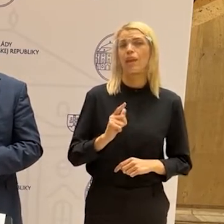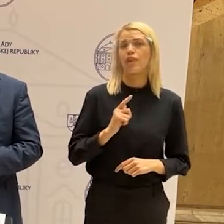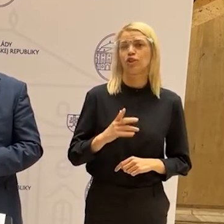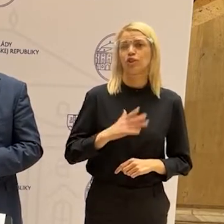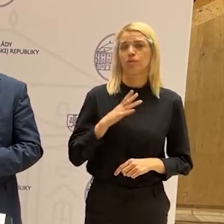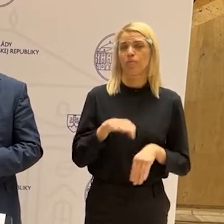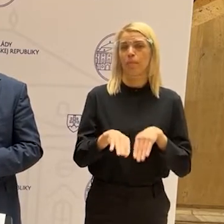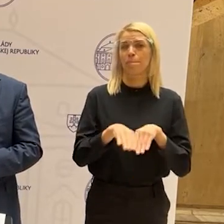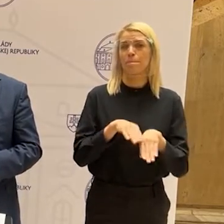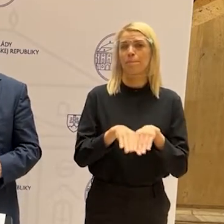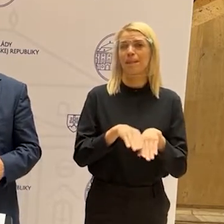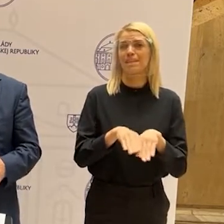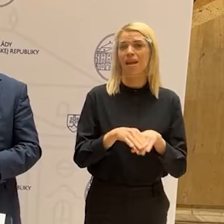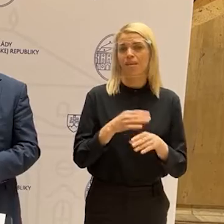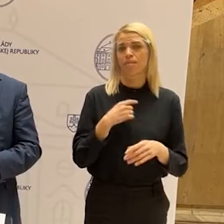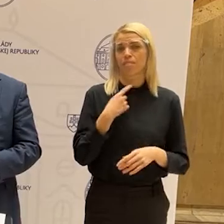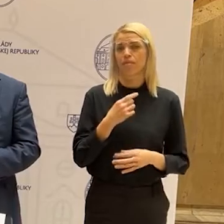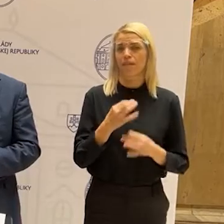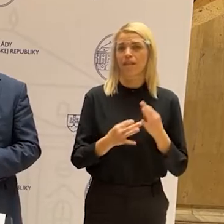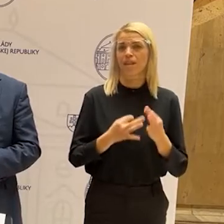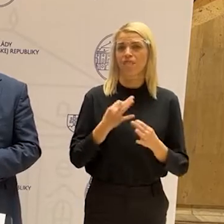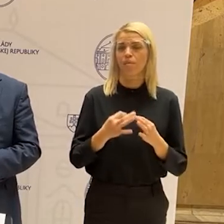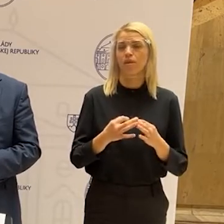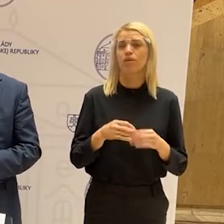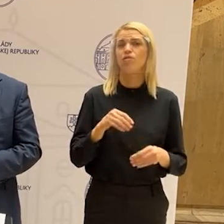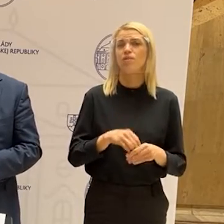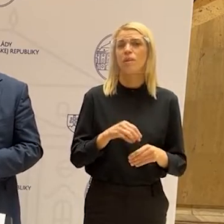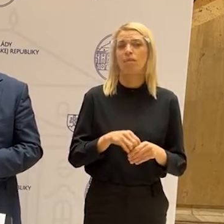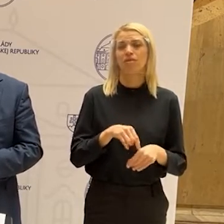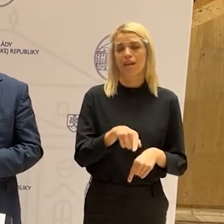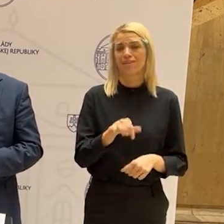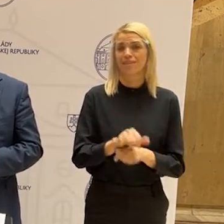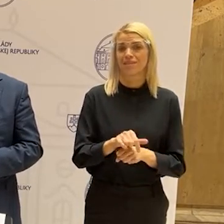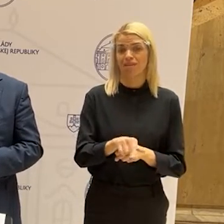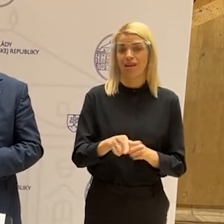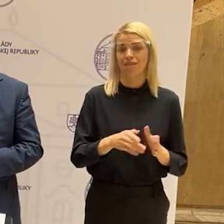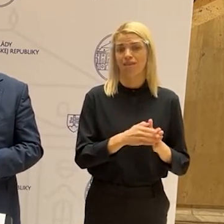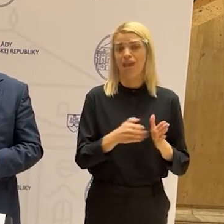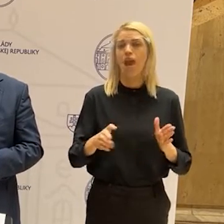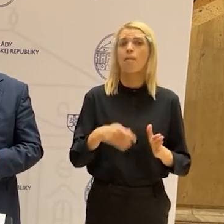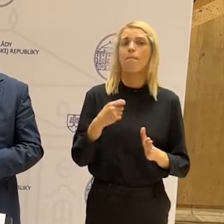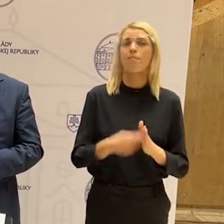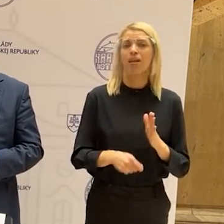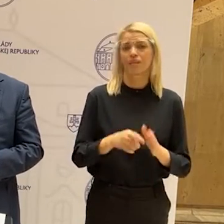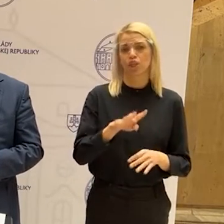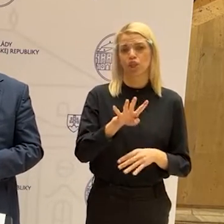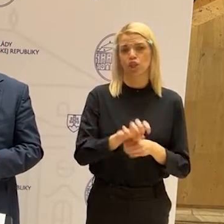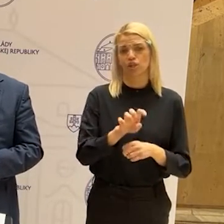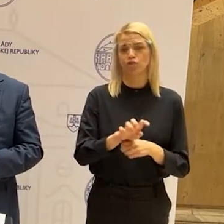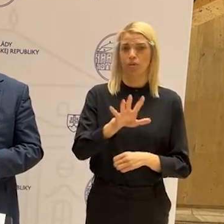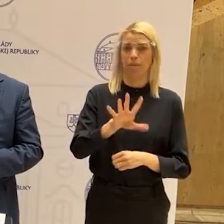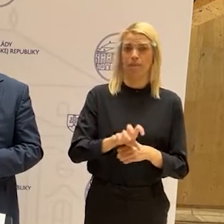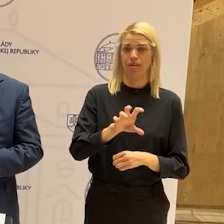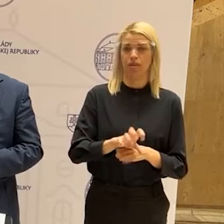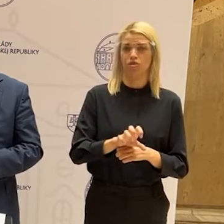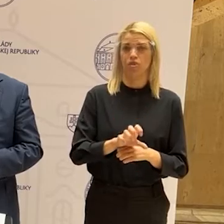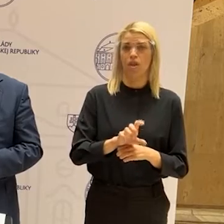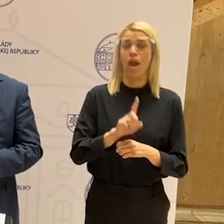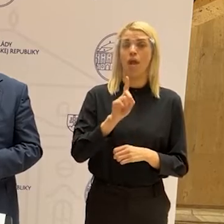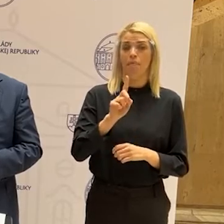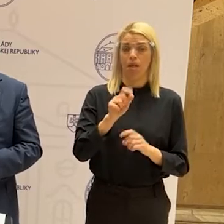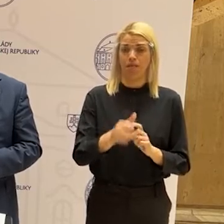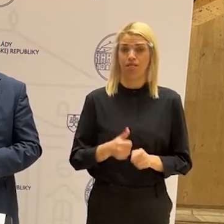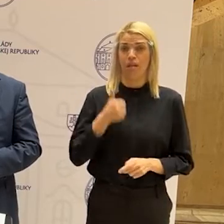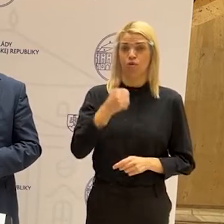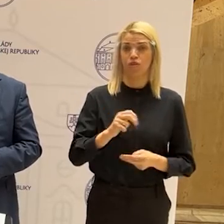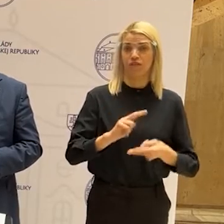hore teraz nezazneli, čiže je to na nejaký čas 4-5 týždňov a platiť by to malo podľa dohôd od budúcej